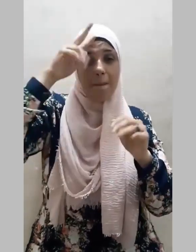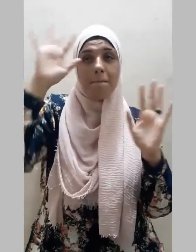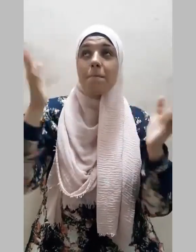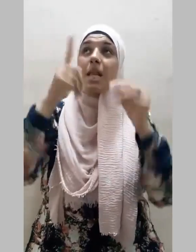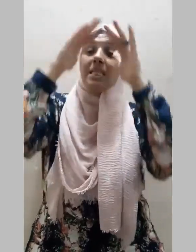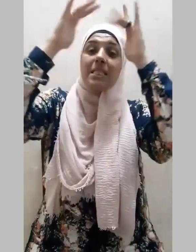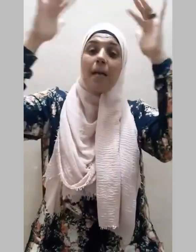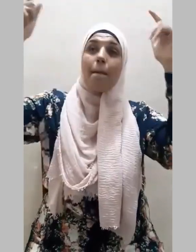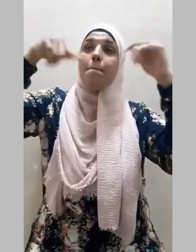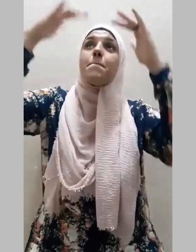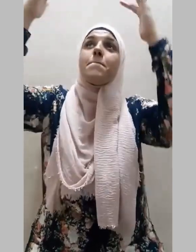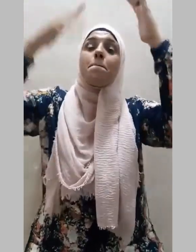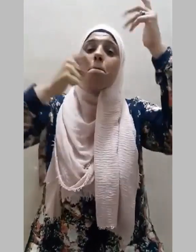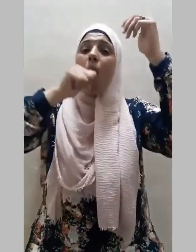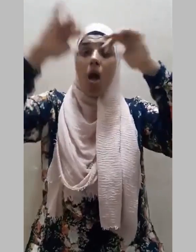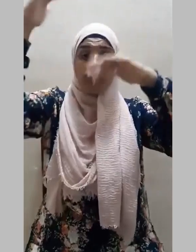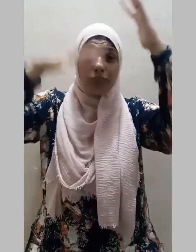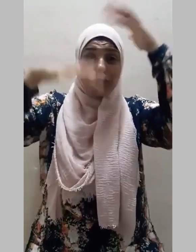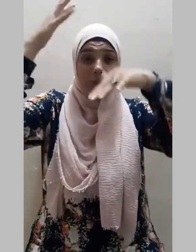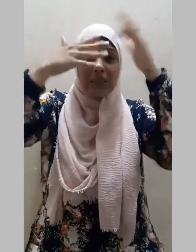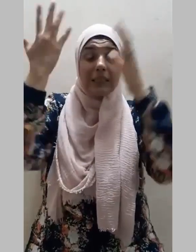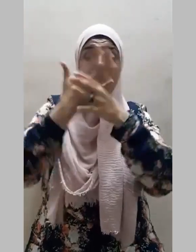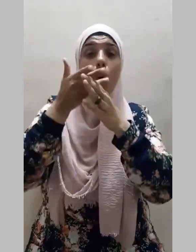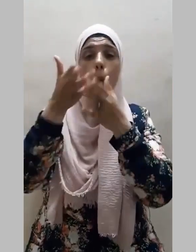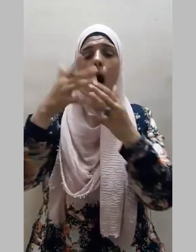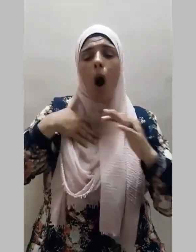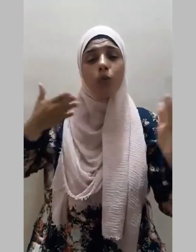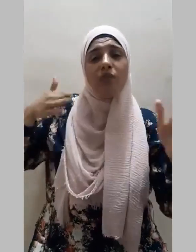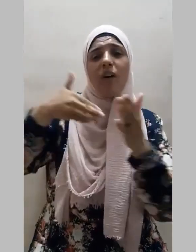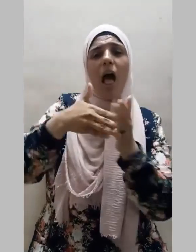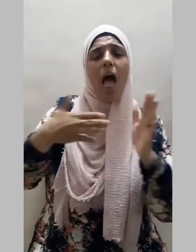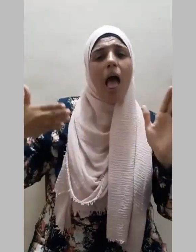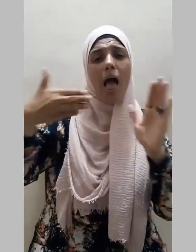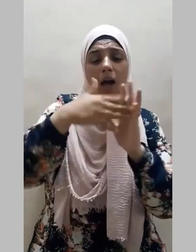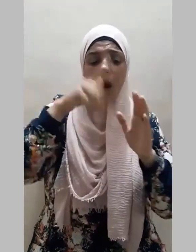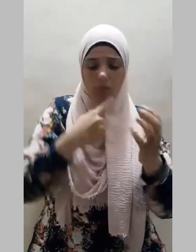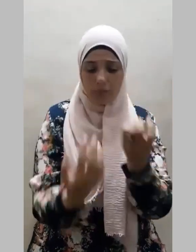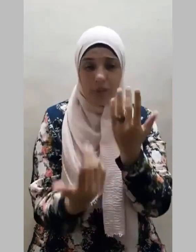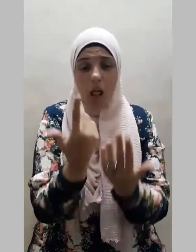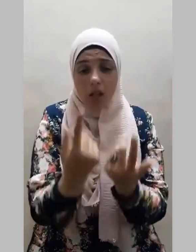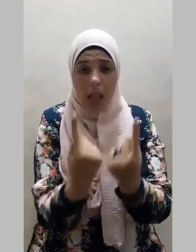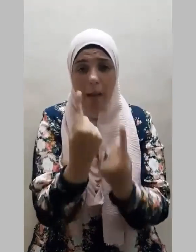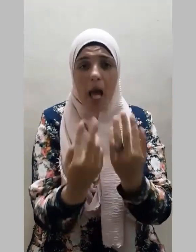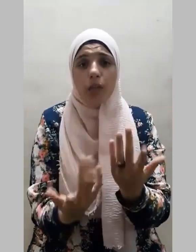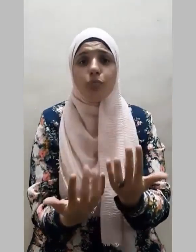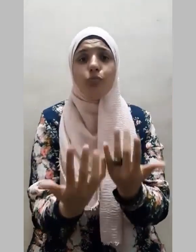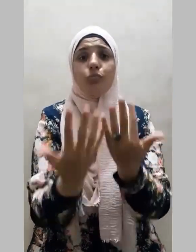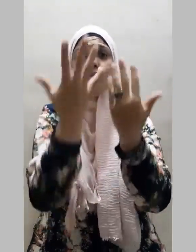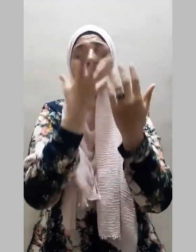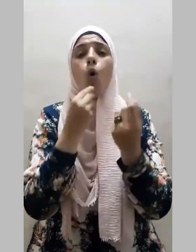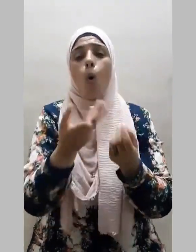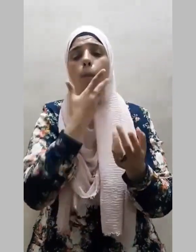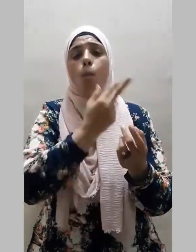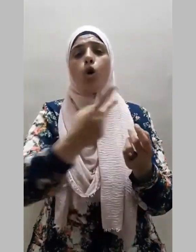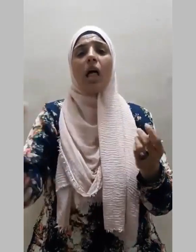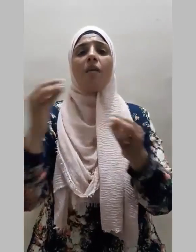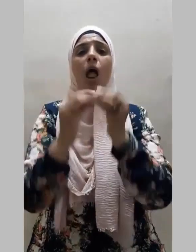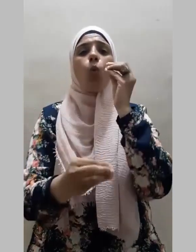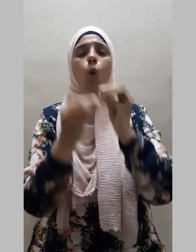ماء فأخرجنا به ثمرات مختلفا ألوانها ومن